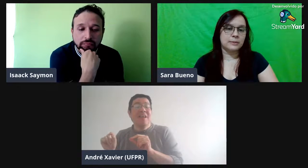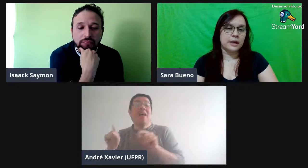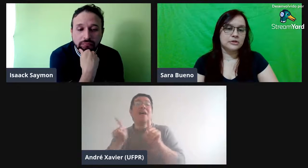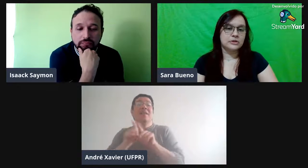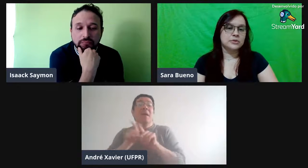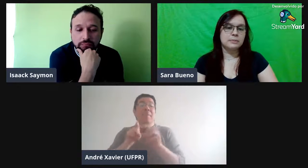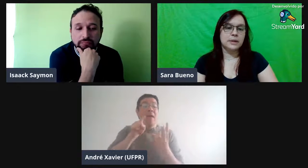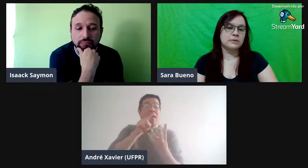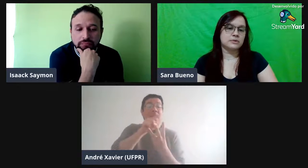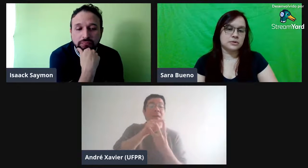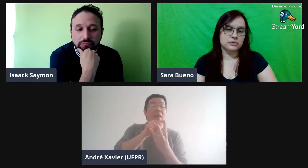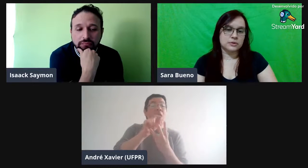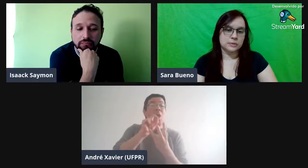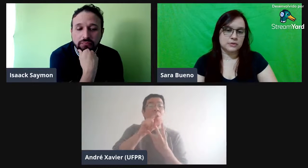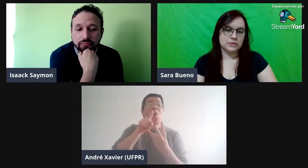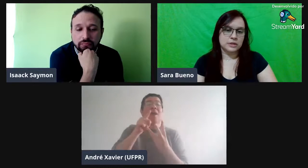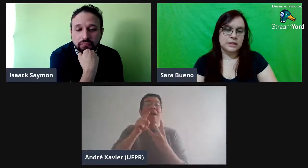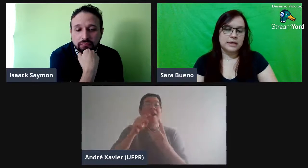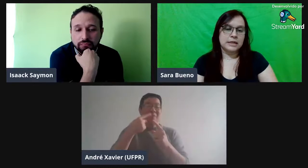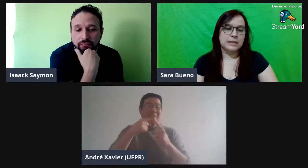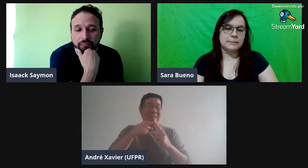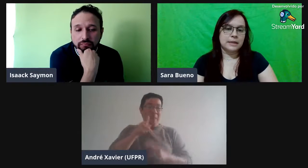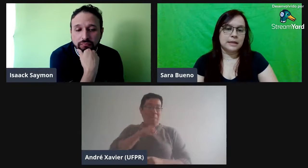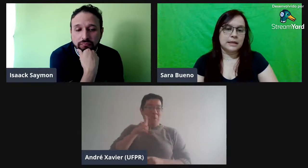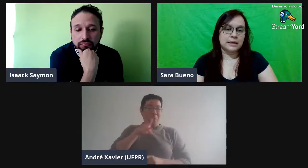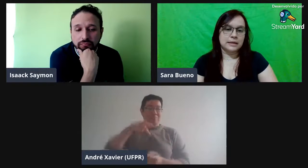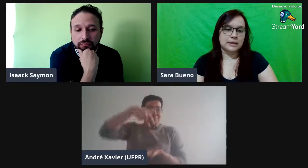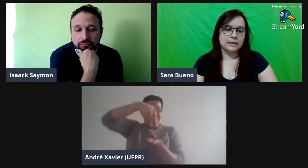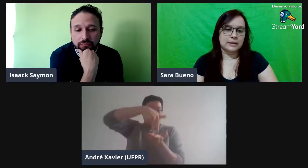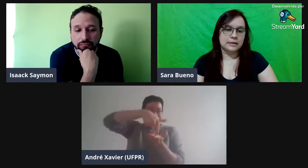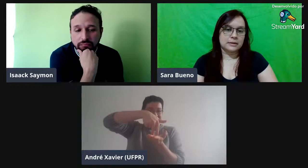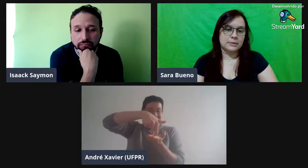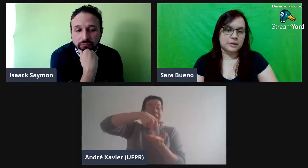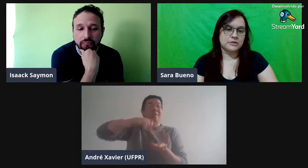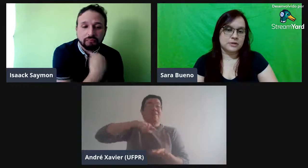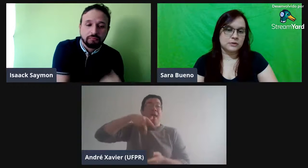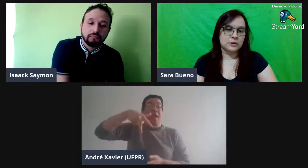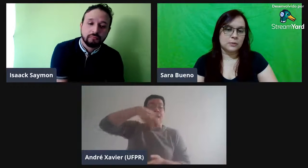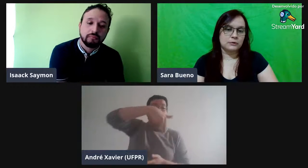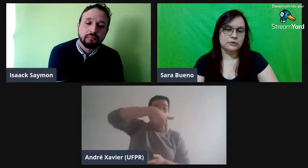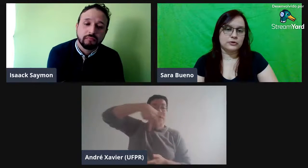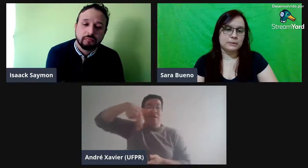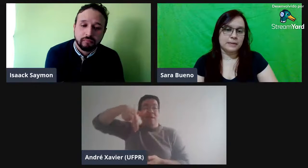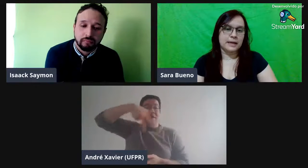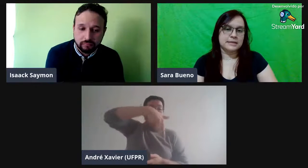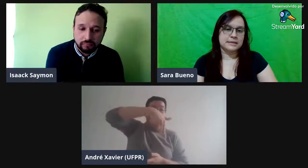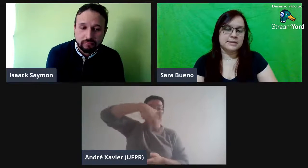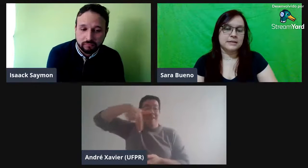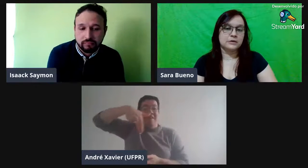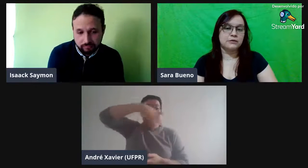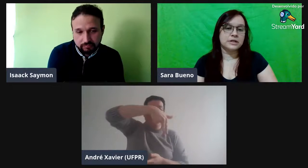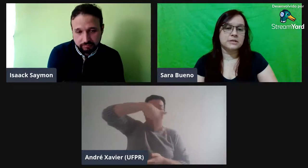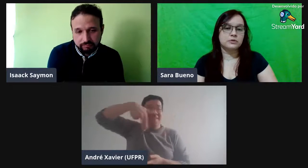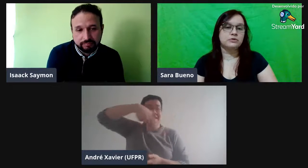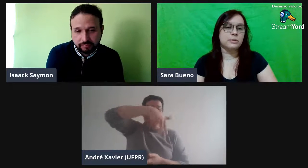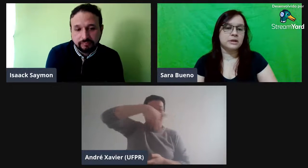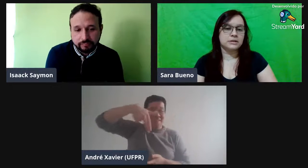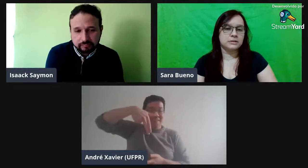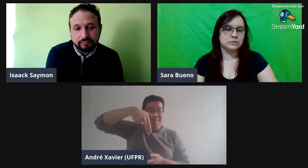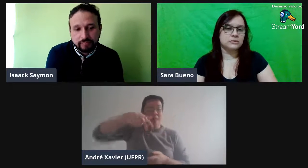debate, ele usa menos as duas mãos. E também na... na primeira situação, que tem um professor em pele, sinalizando, ele fica se movimentando